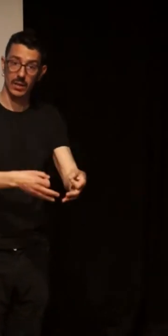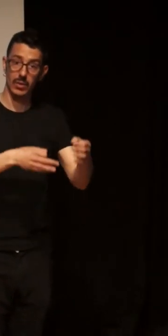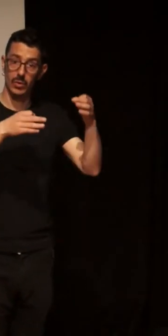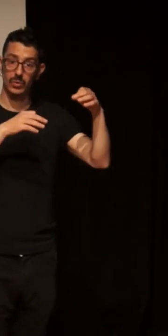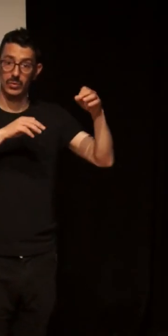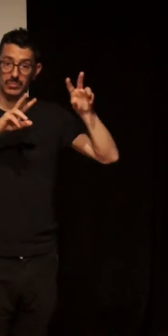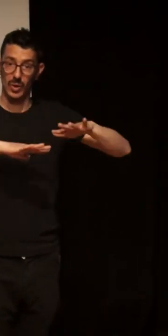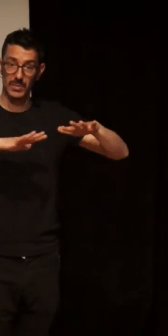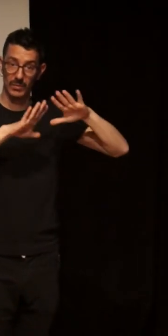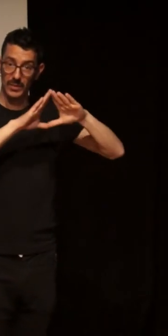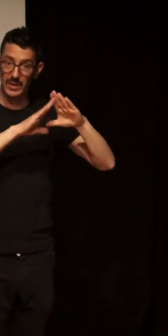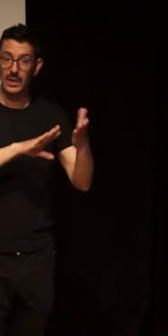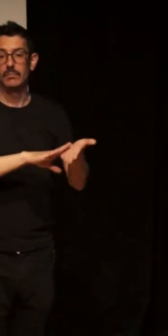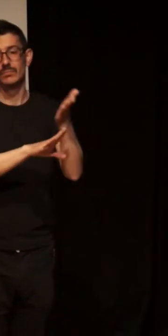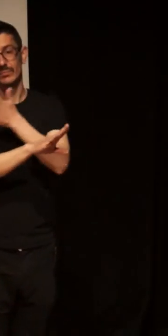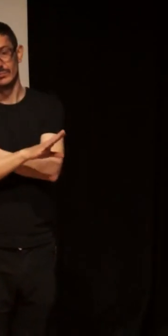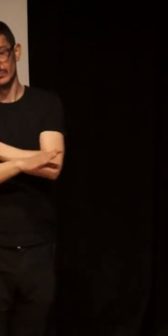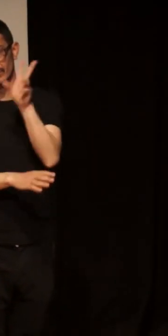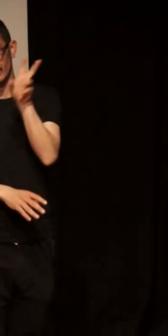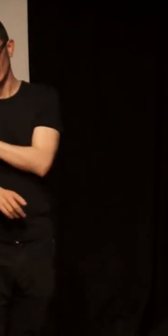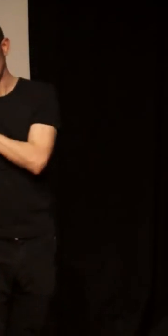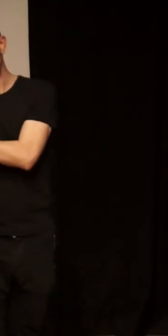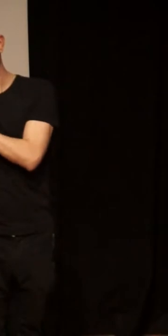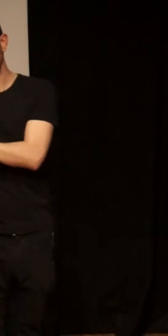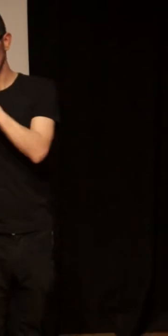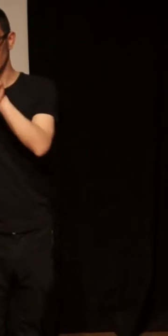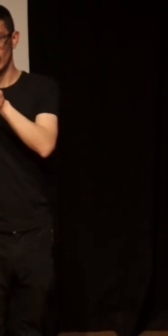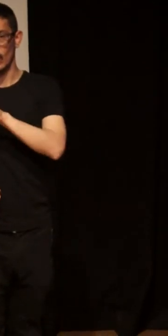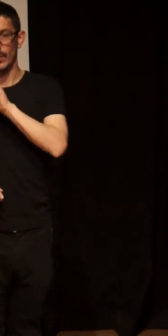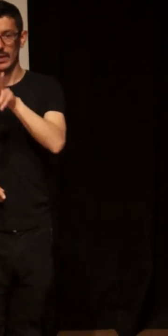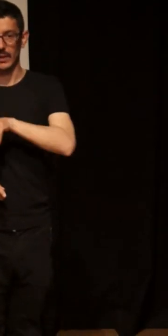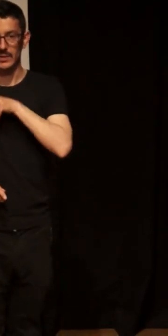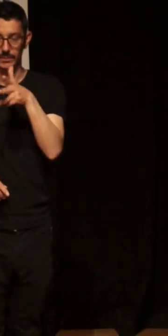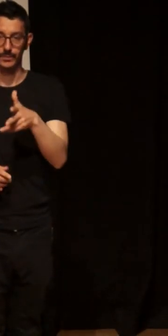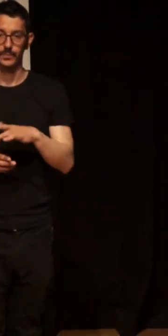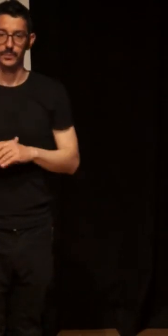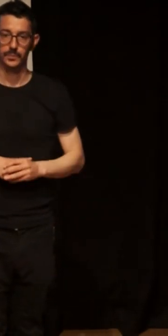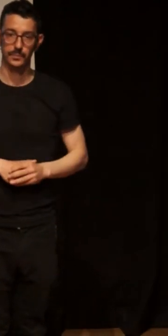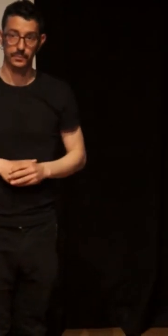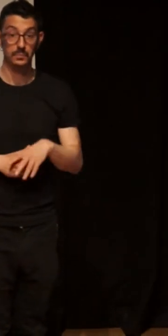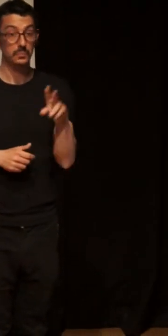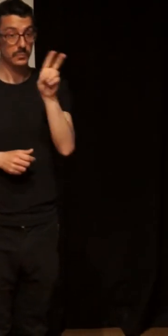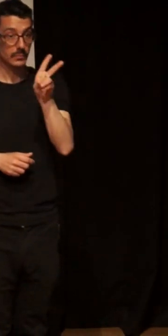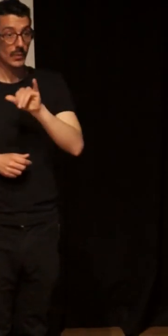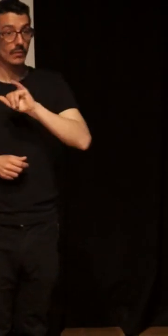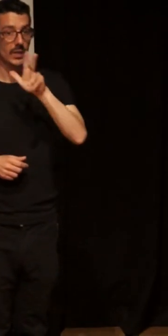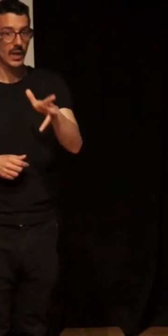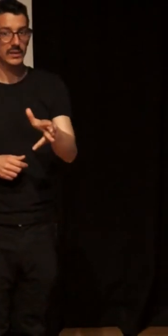me, and I think to many, and to many, we interrogate, among other things, because